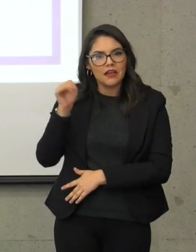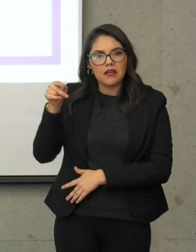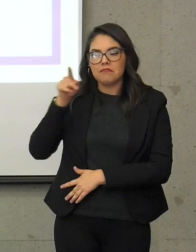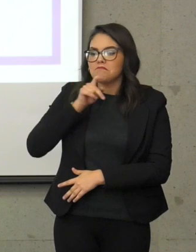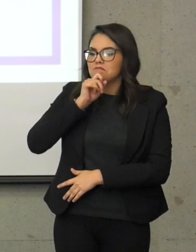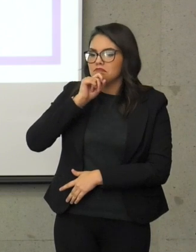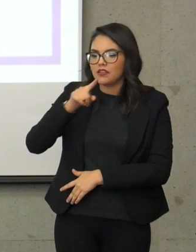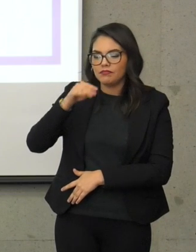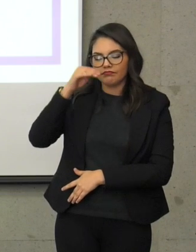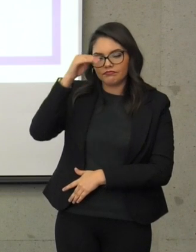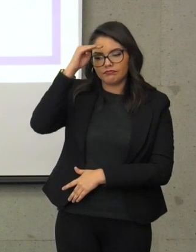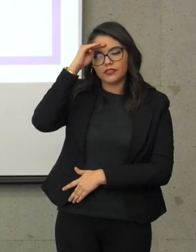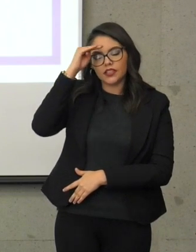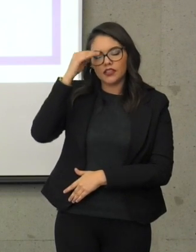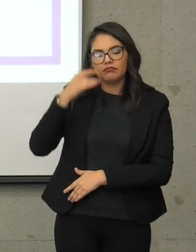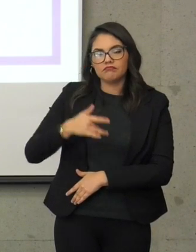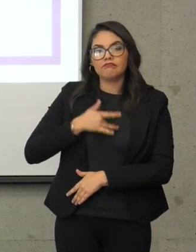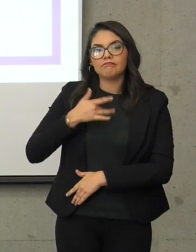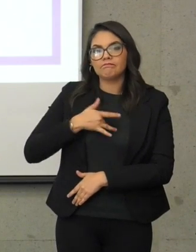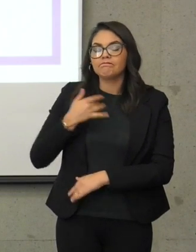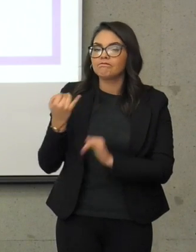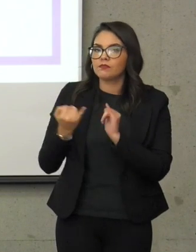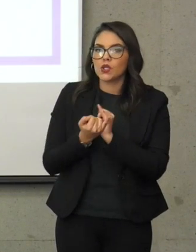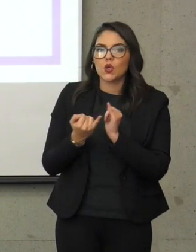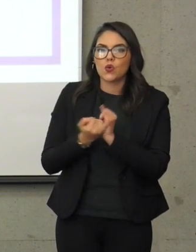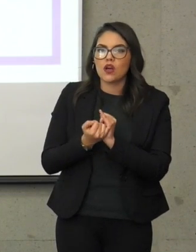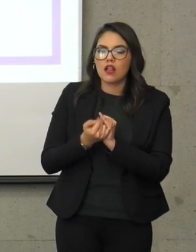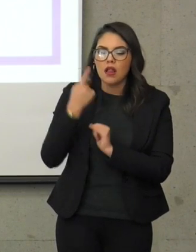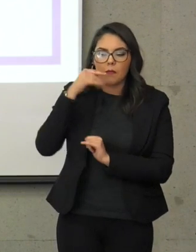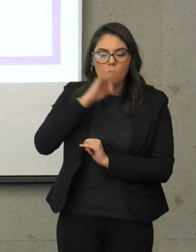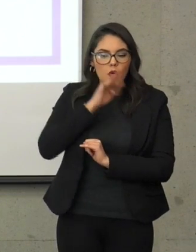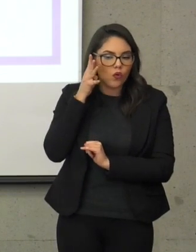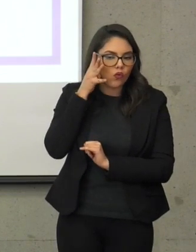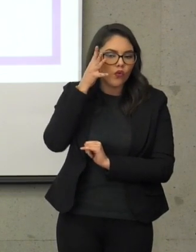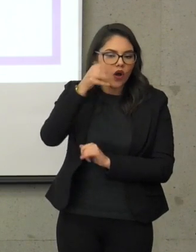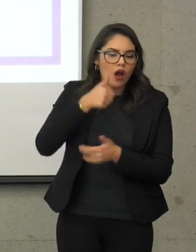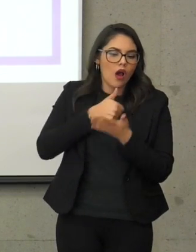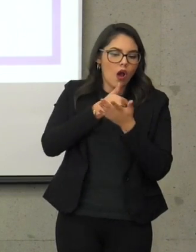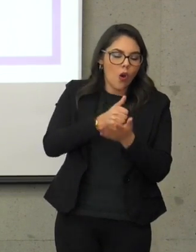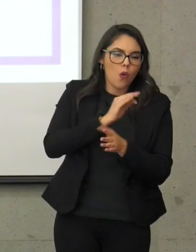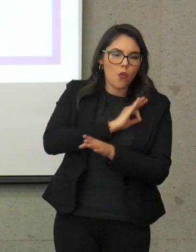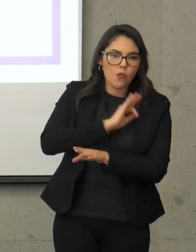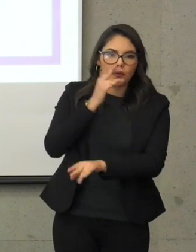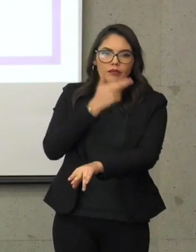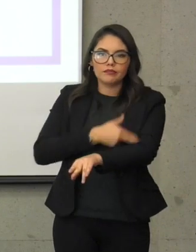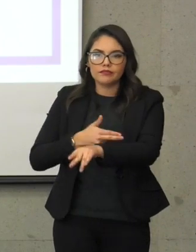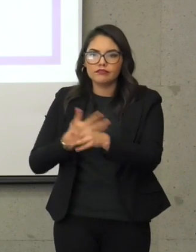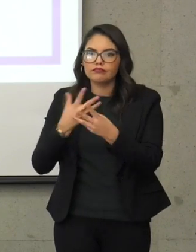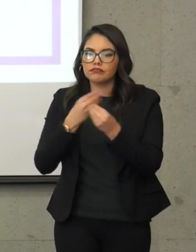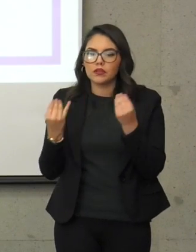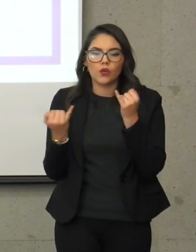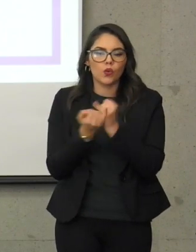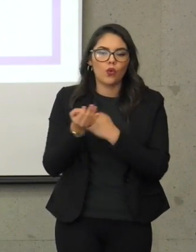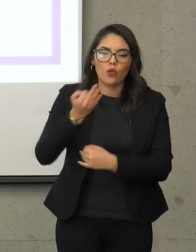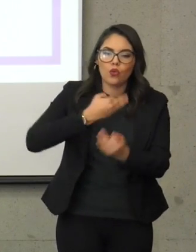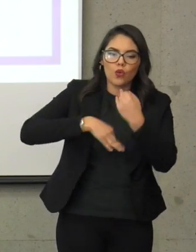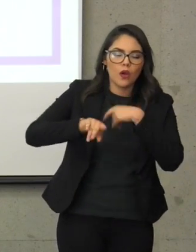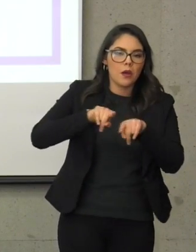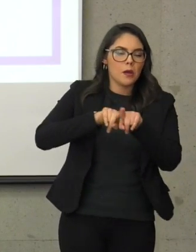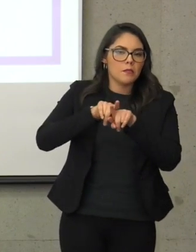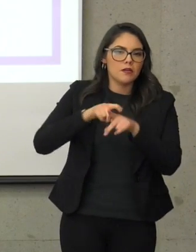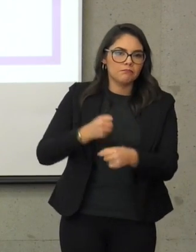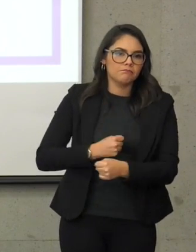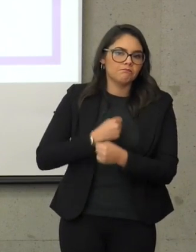pensamiento y un compromiso muy de que somos hermanos y hermanas y que